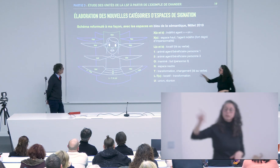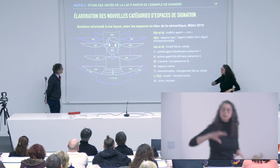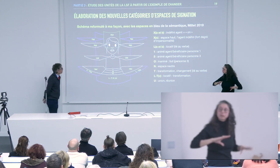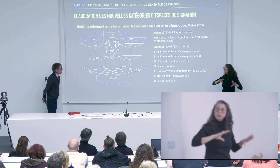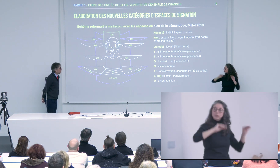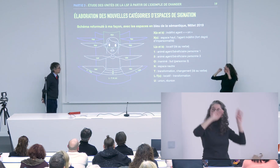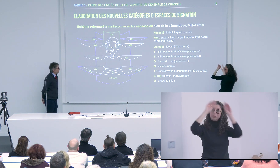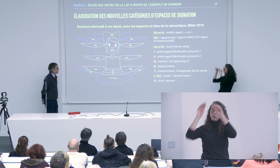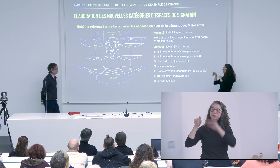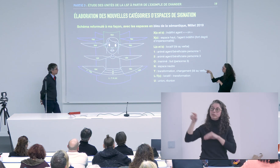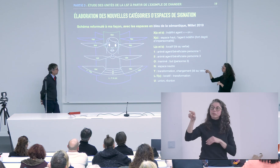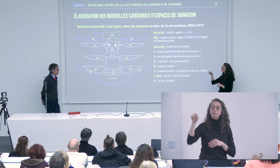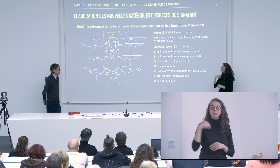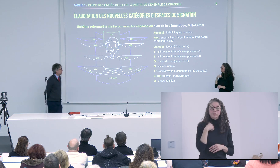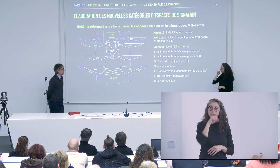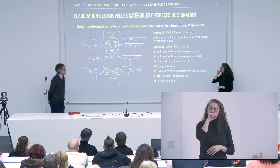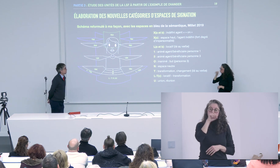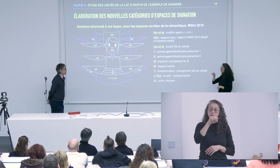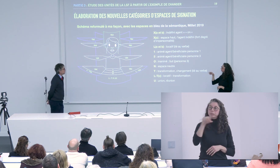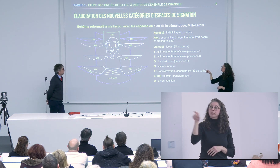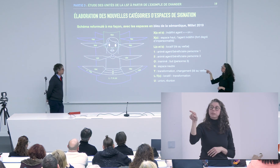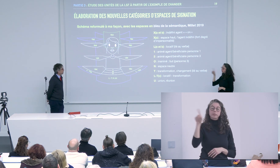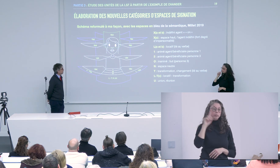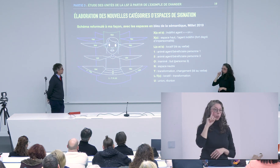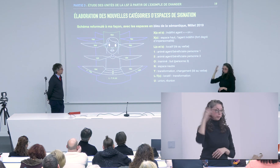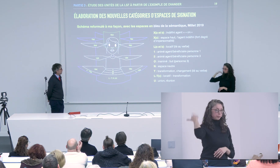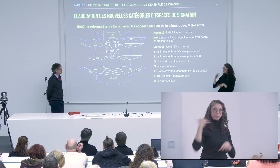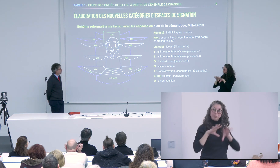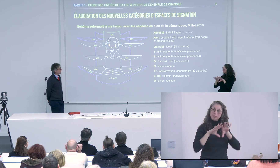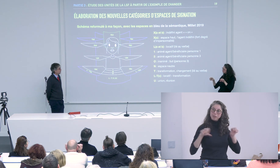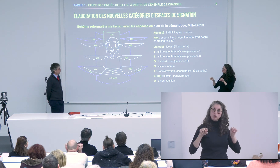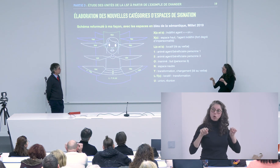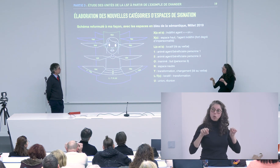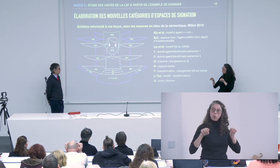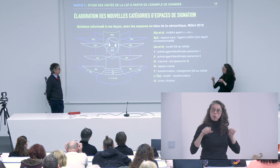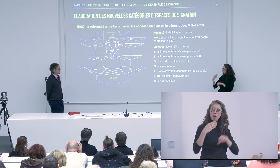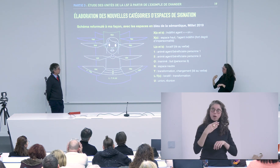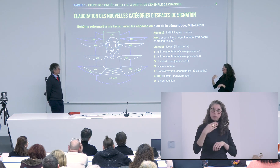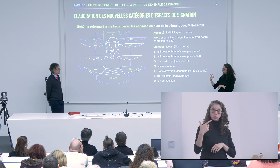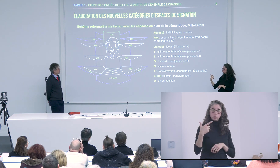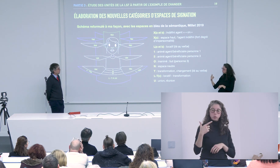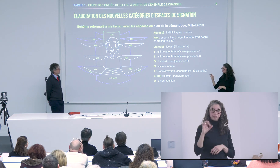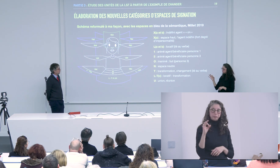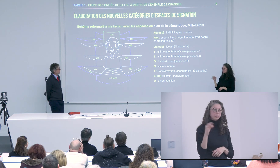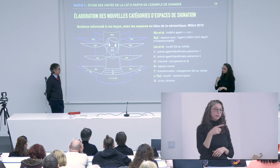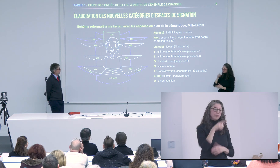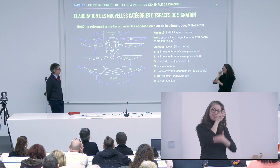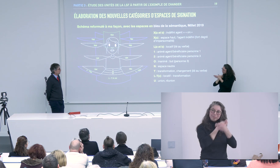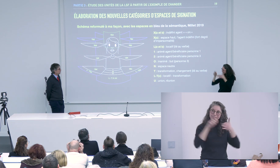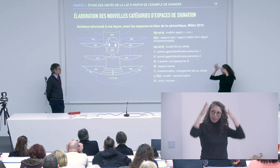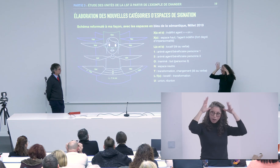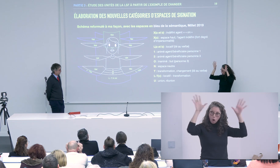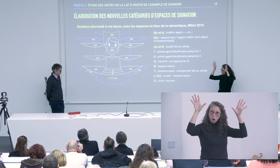moi ce que je pense c'est qu'il faut travailler sur les espaces de signation à l'époque de mon master